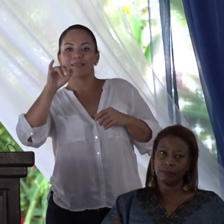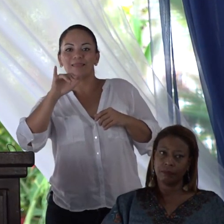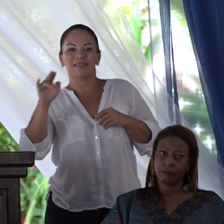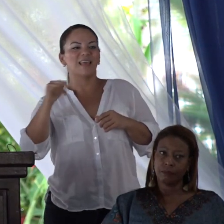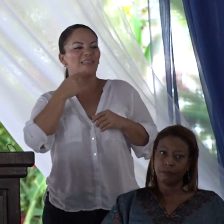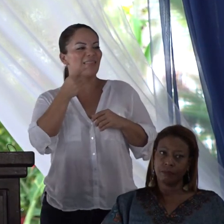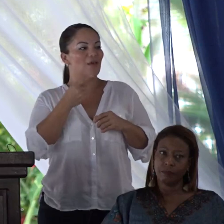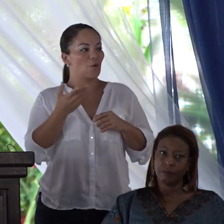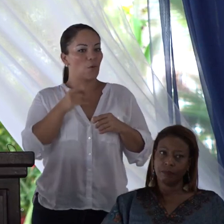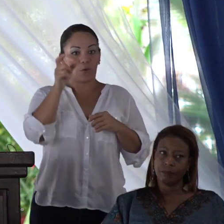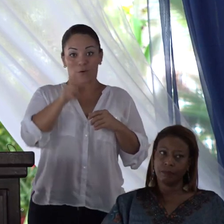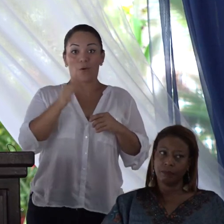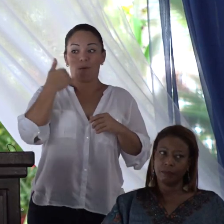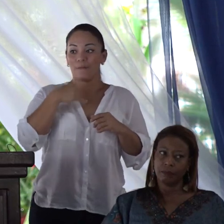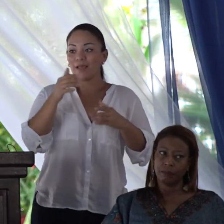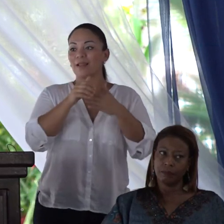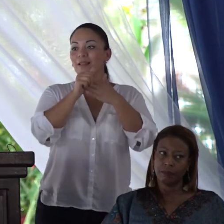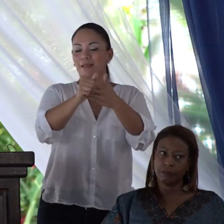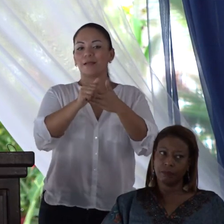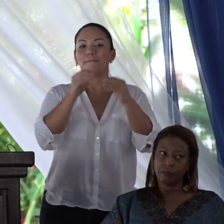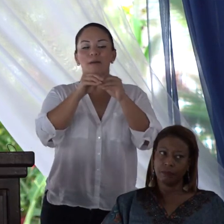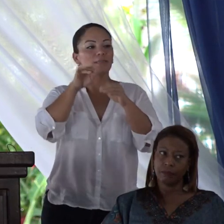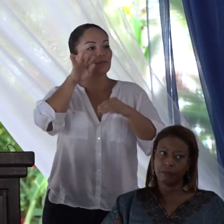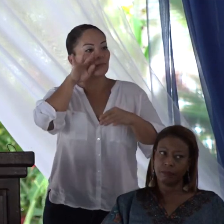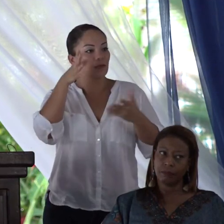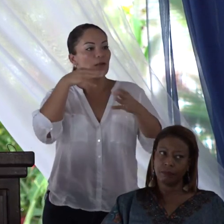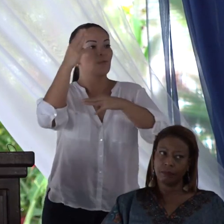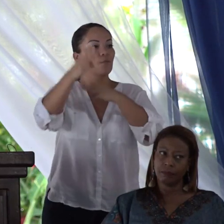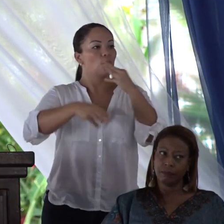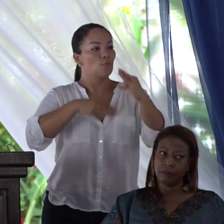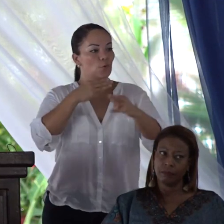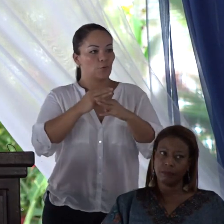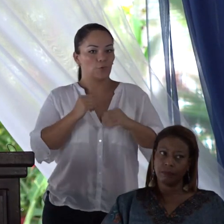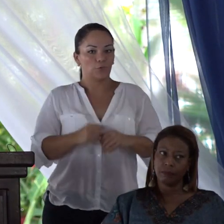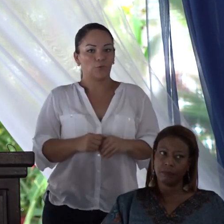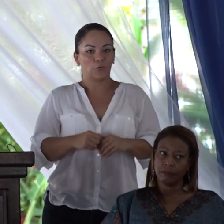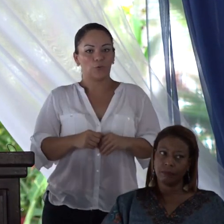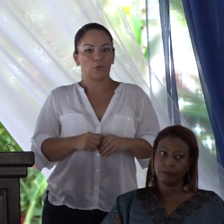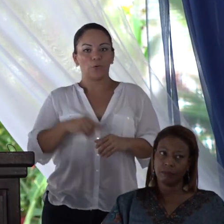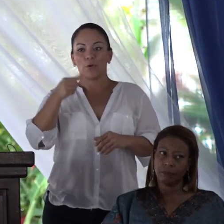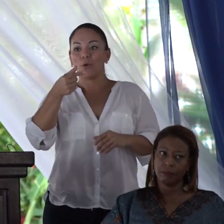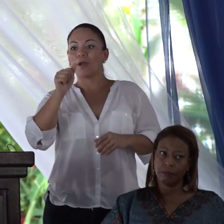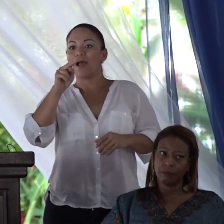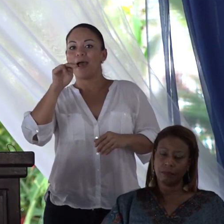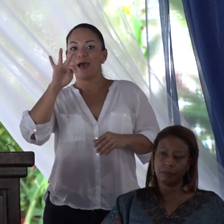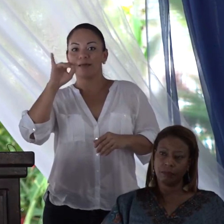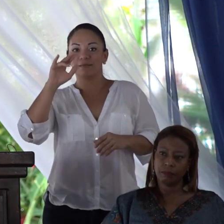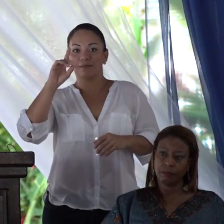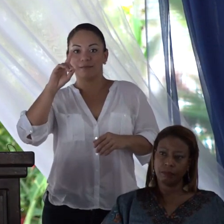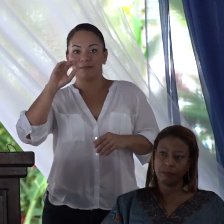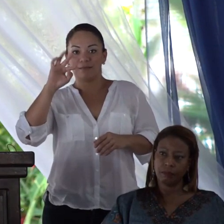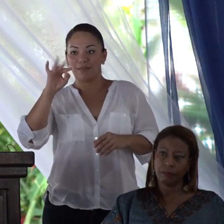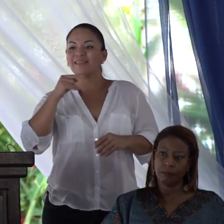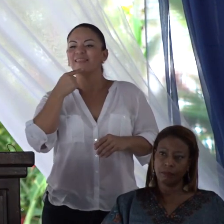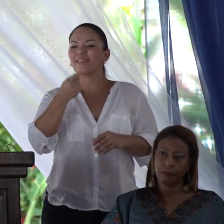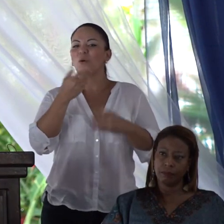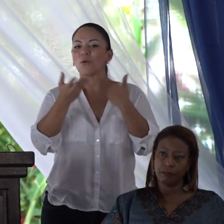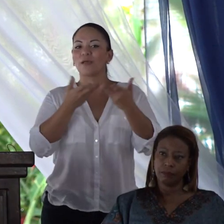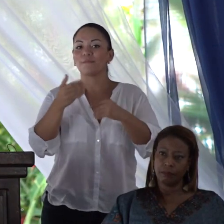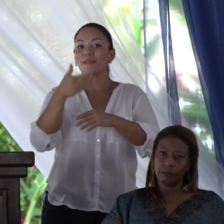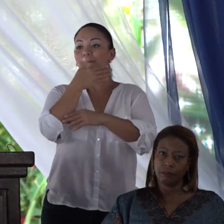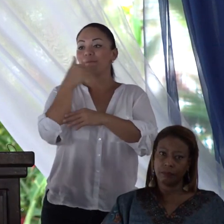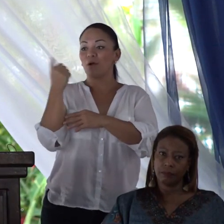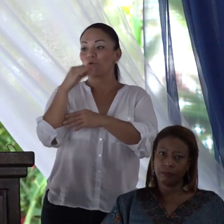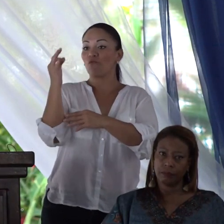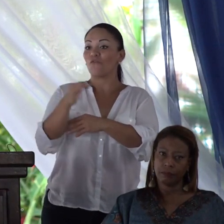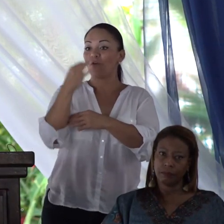Uno de los líderes, más admirables del mundo, Gandhi dijo, la mejor